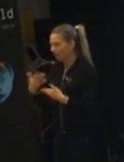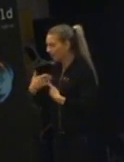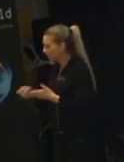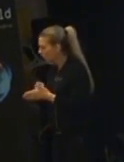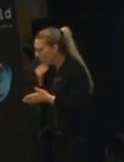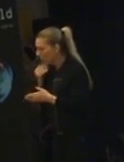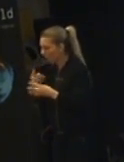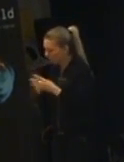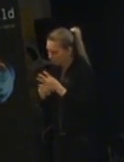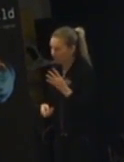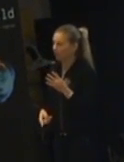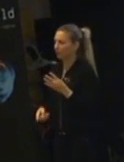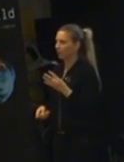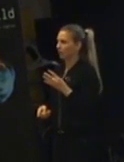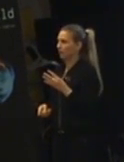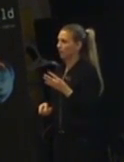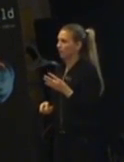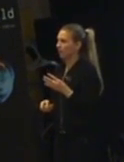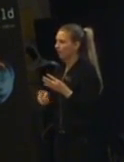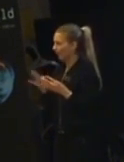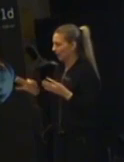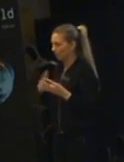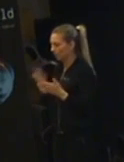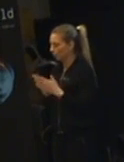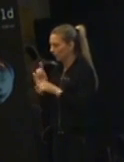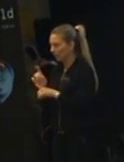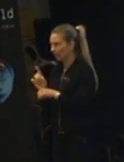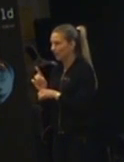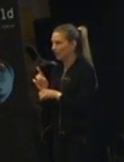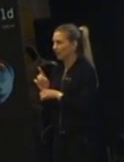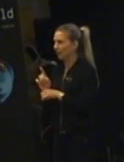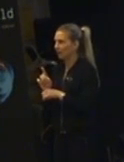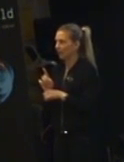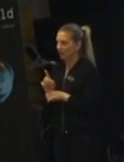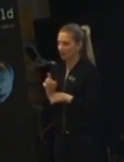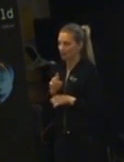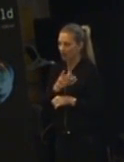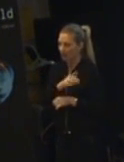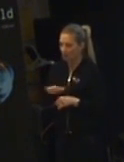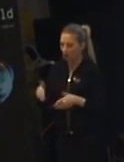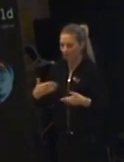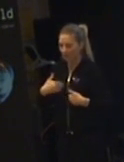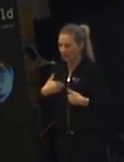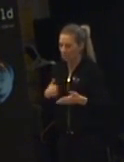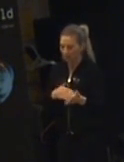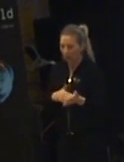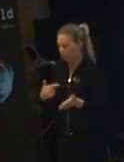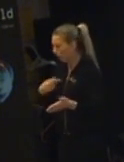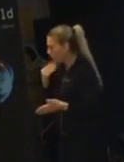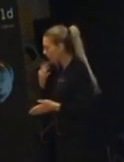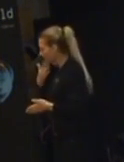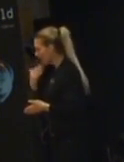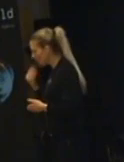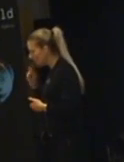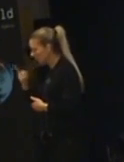av, ja, alltså inte hela min grundskulletid. Alltså när de andra barnen fick backor fick jag varma mat istället. Men sen